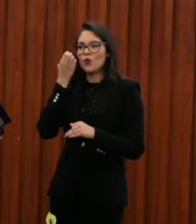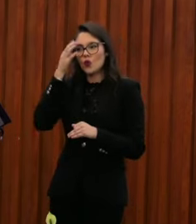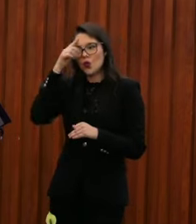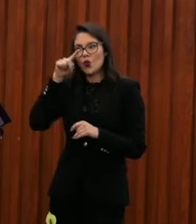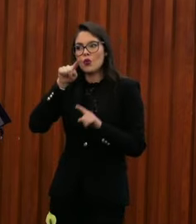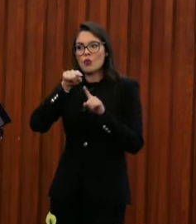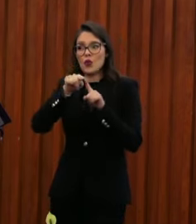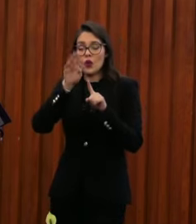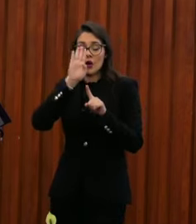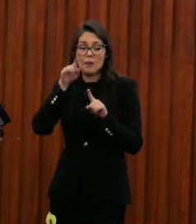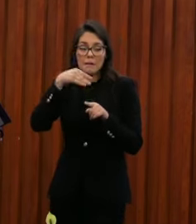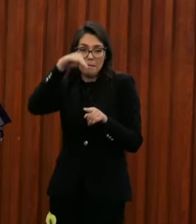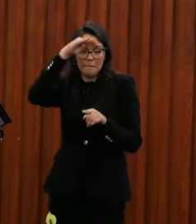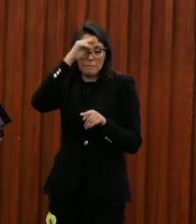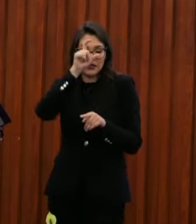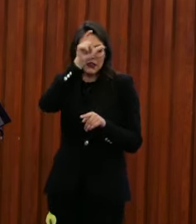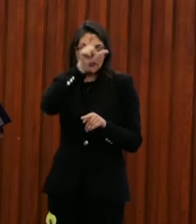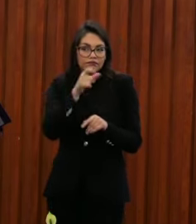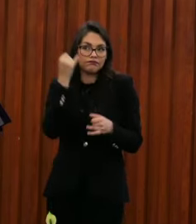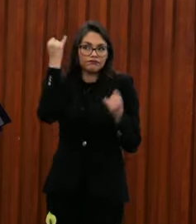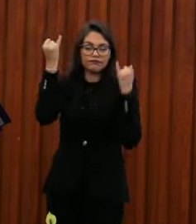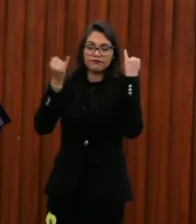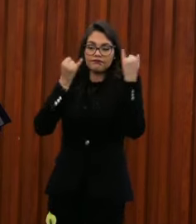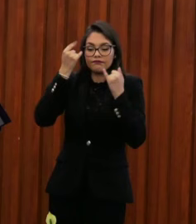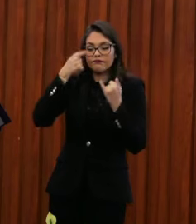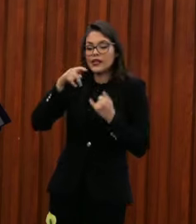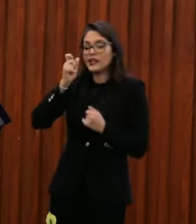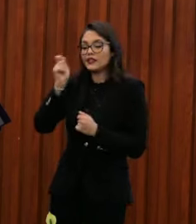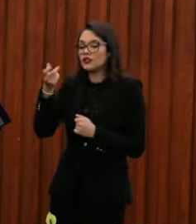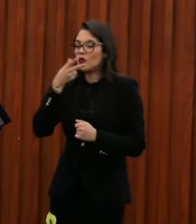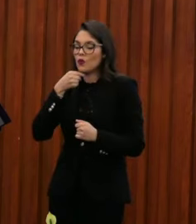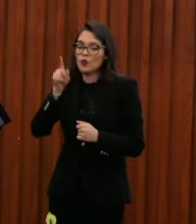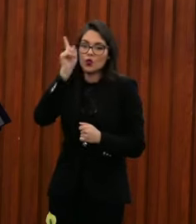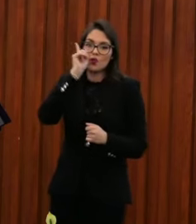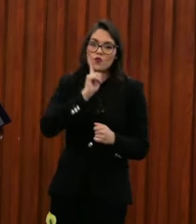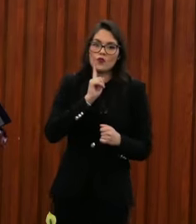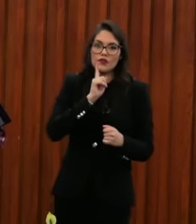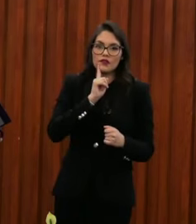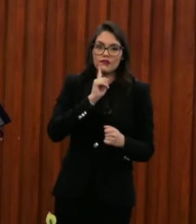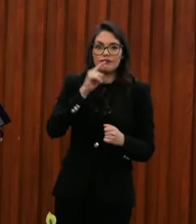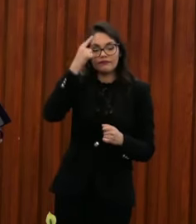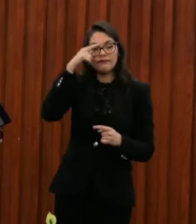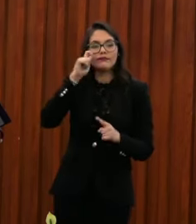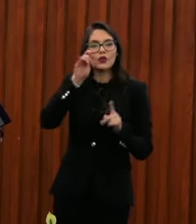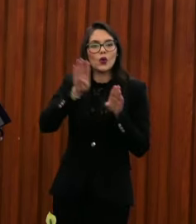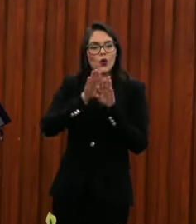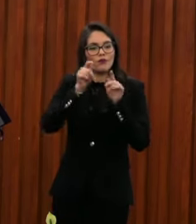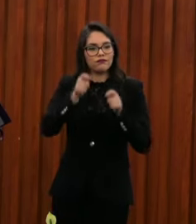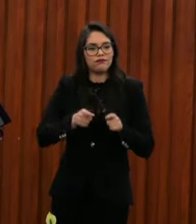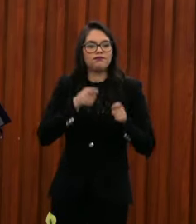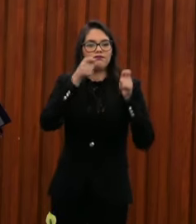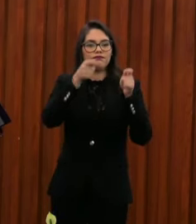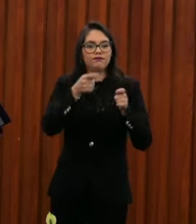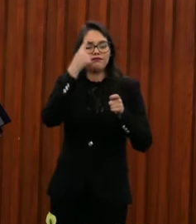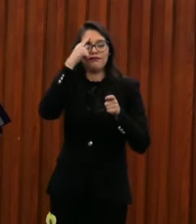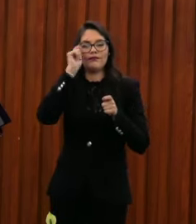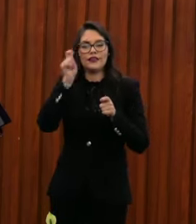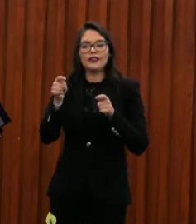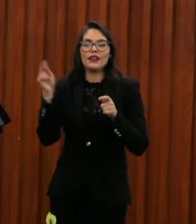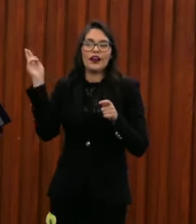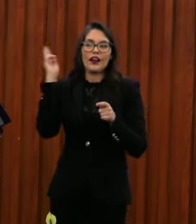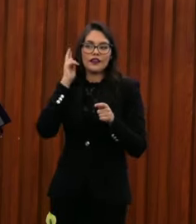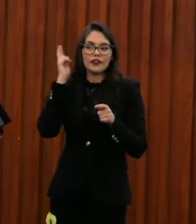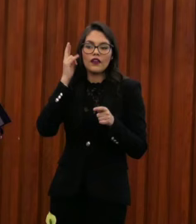denominan la ideología de género, en lo que se amenaza esa laicidad a través de otorgamientos de concesiones de radio y